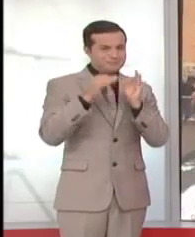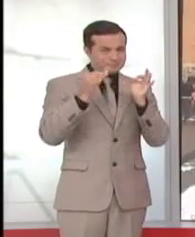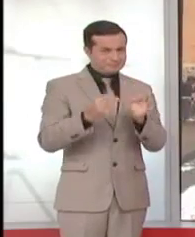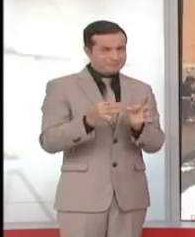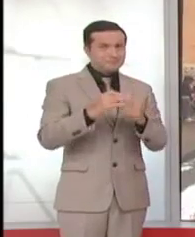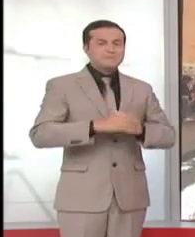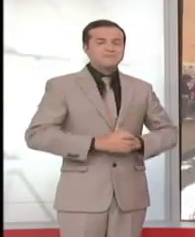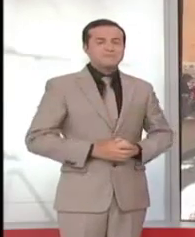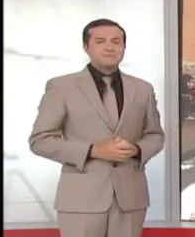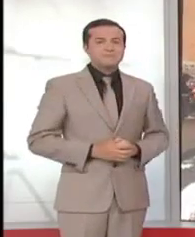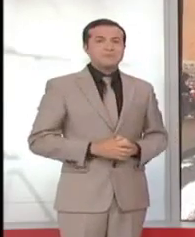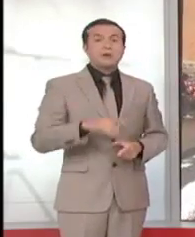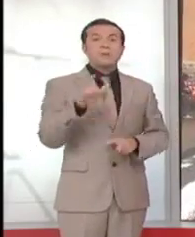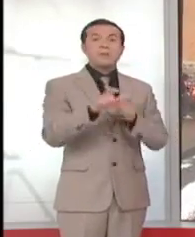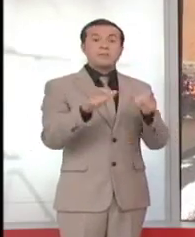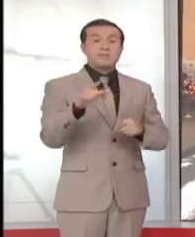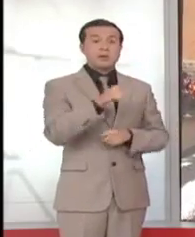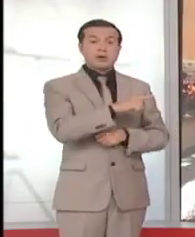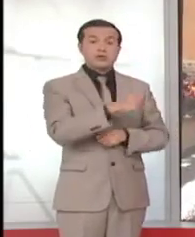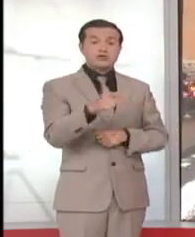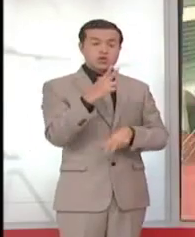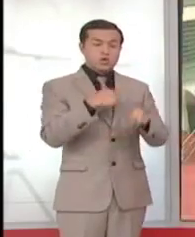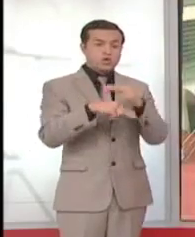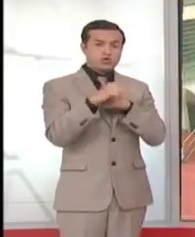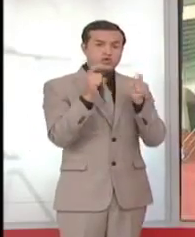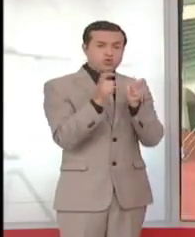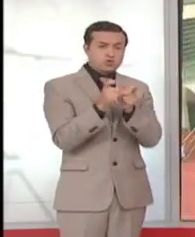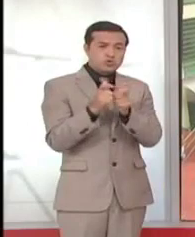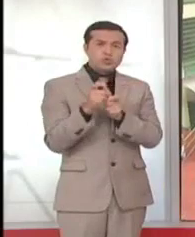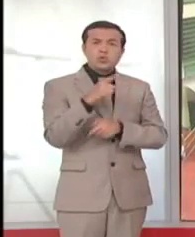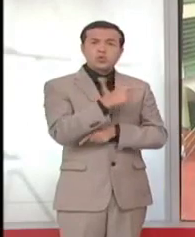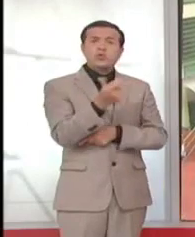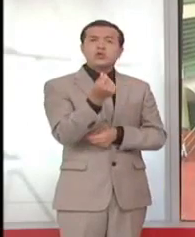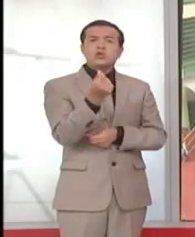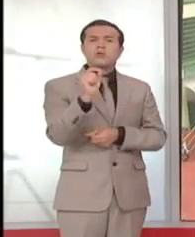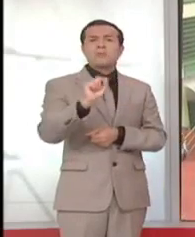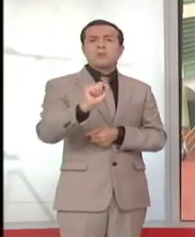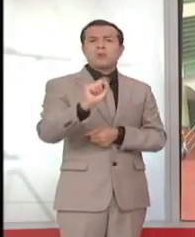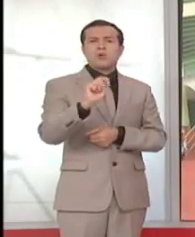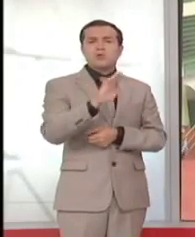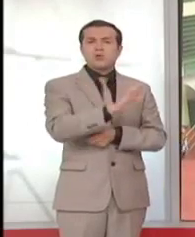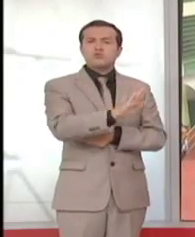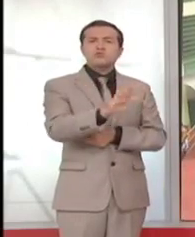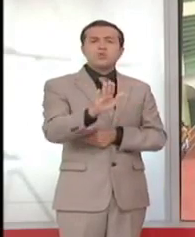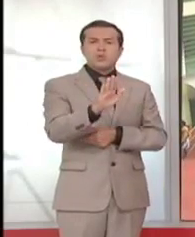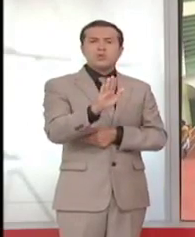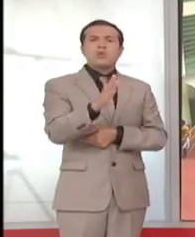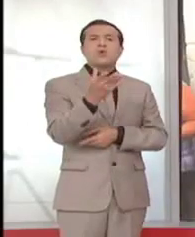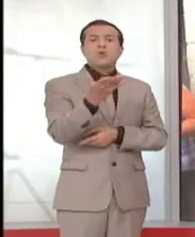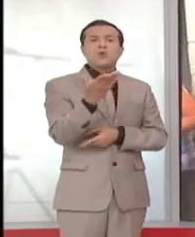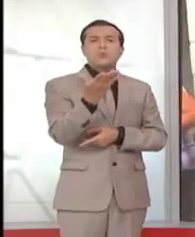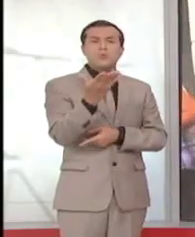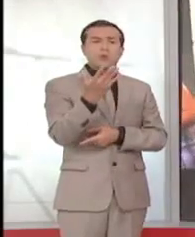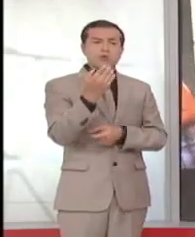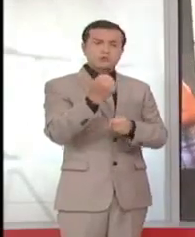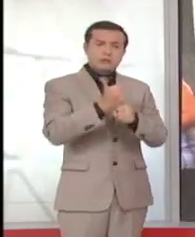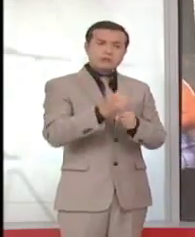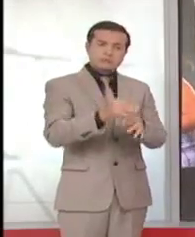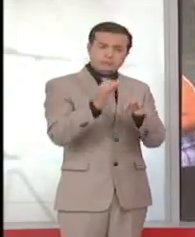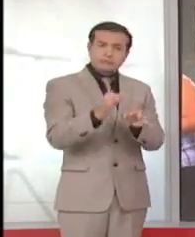Los clientes del sector de las microfinanzas tienen bajos ingresos y trabajan en la considerada economía informal. Generalmente tienen puestos de venta en la